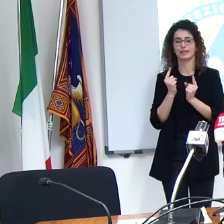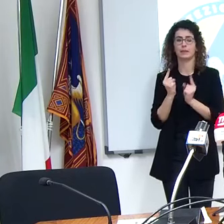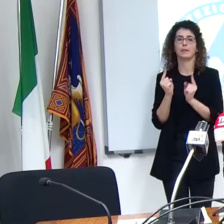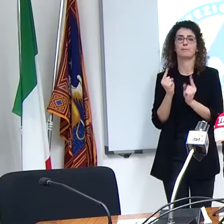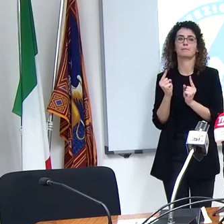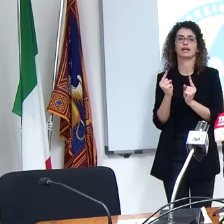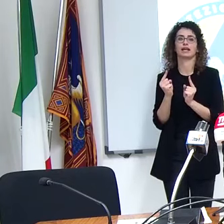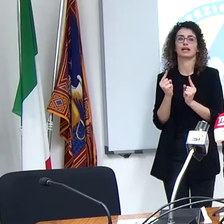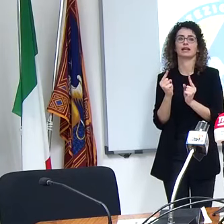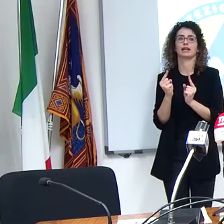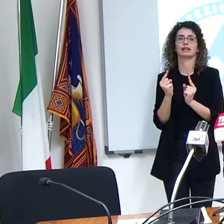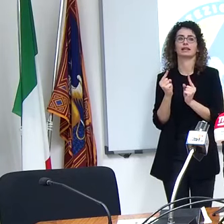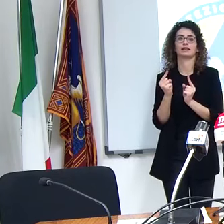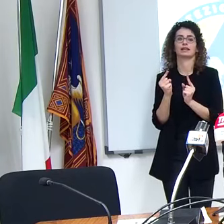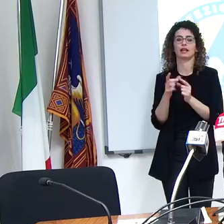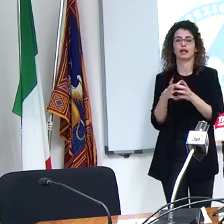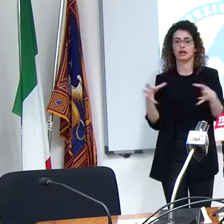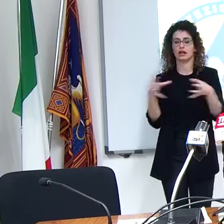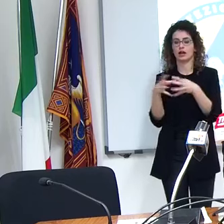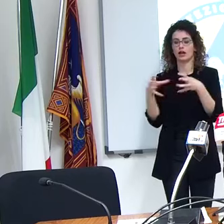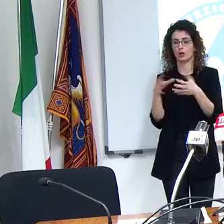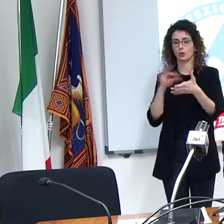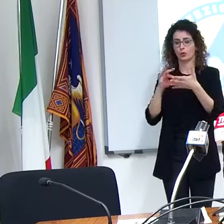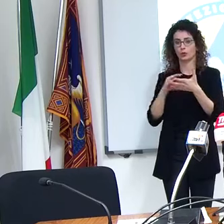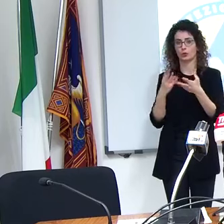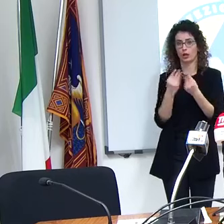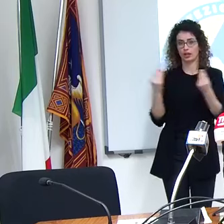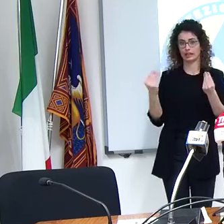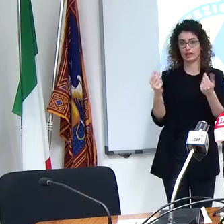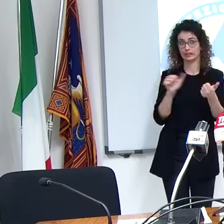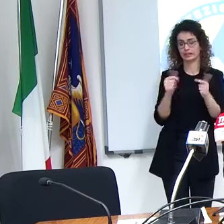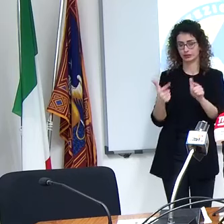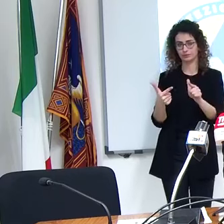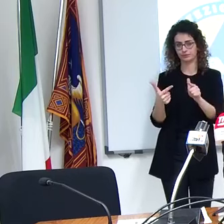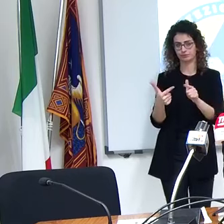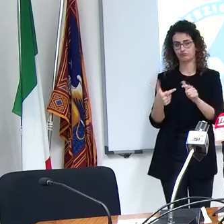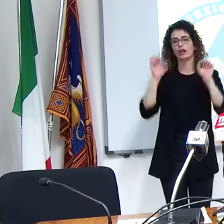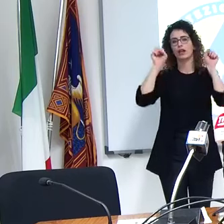significatività dell'aggregazione in Veneto si era